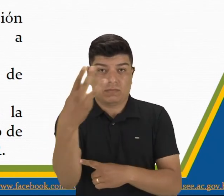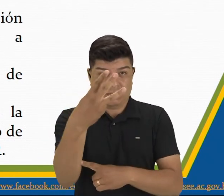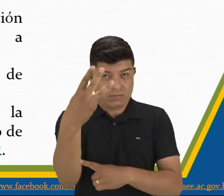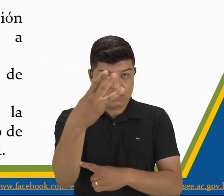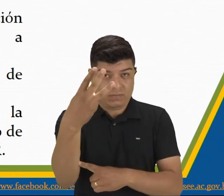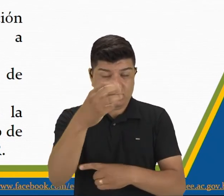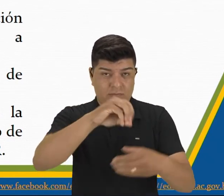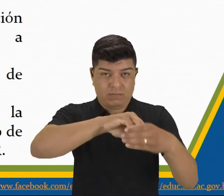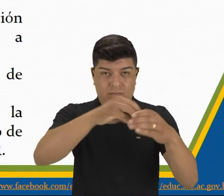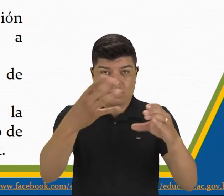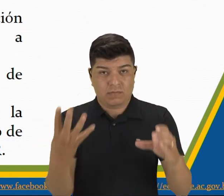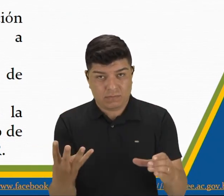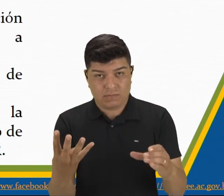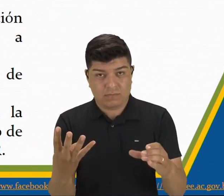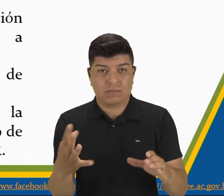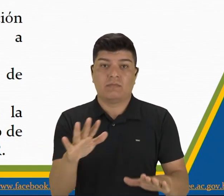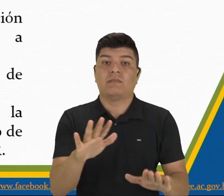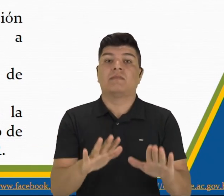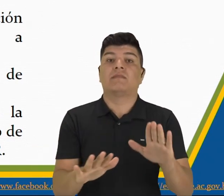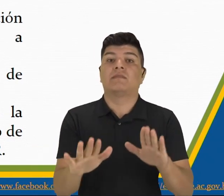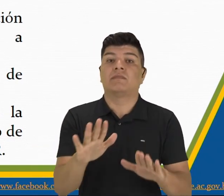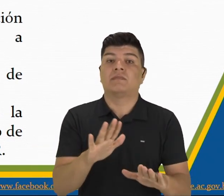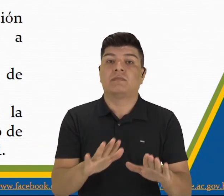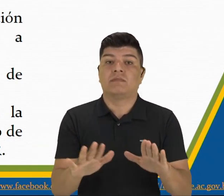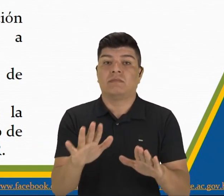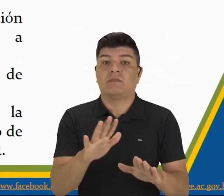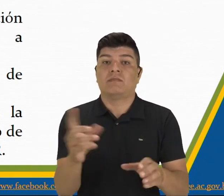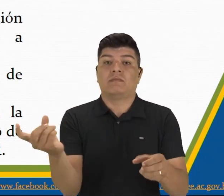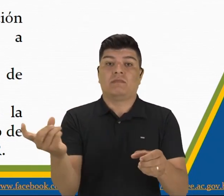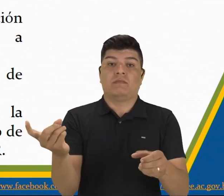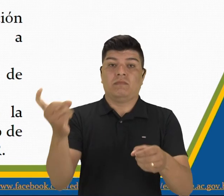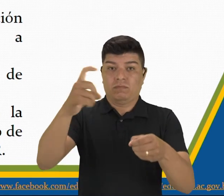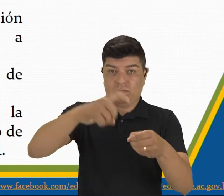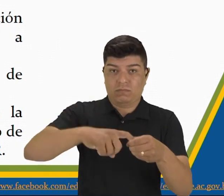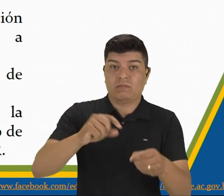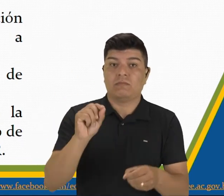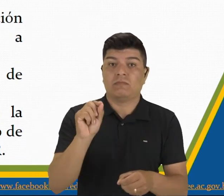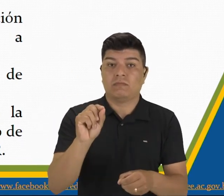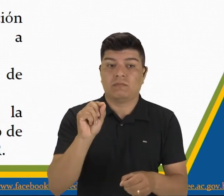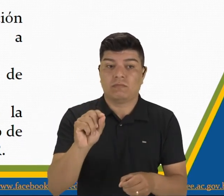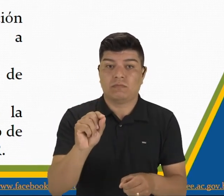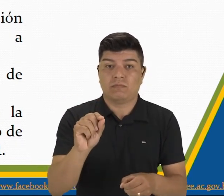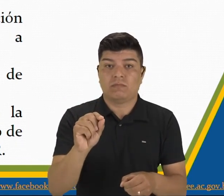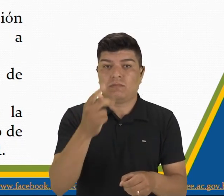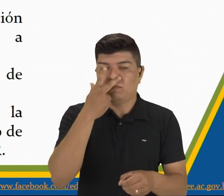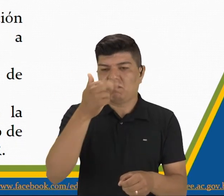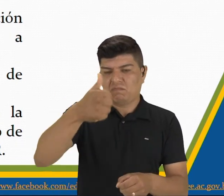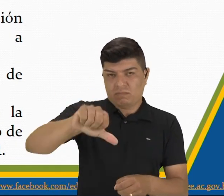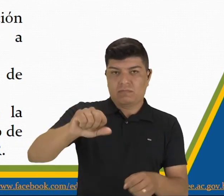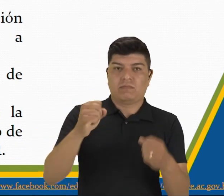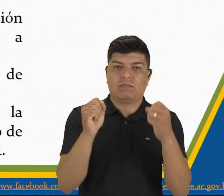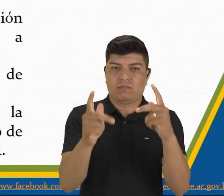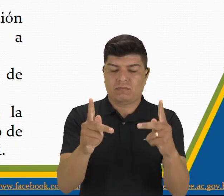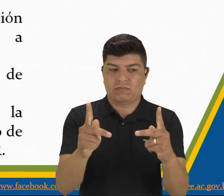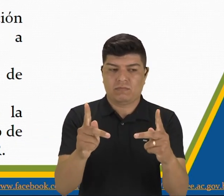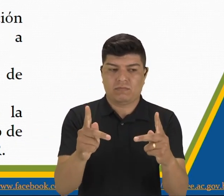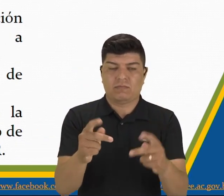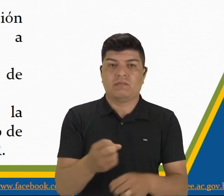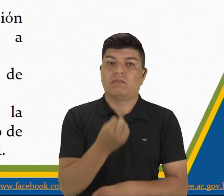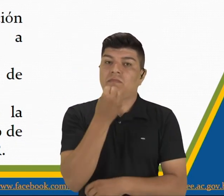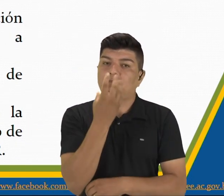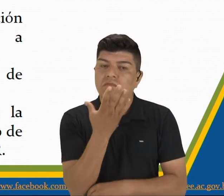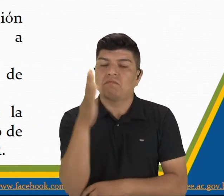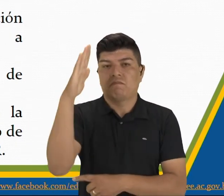característica. Proporciona la reconciliación de esos polos negativos, ¿ok? Bien,